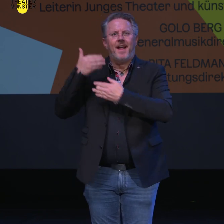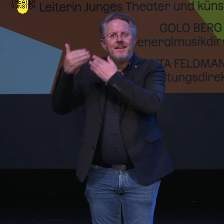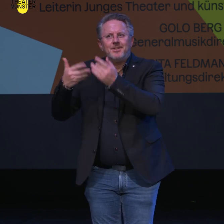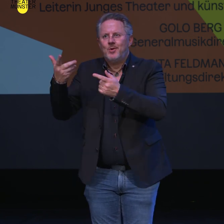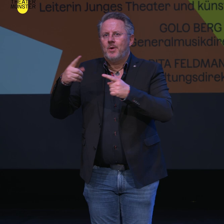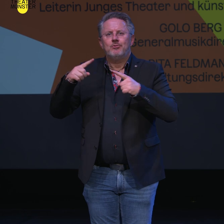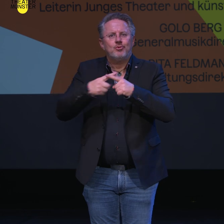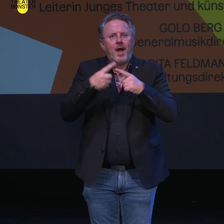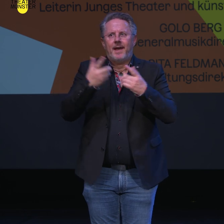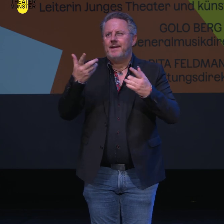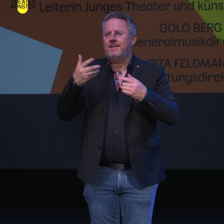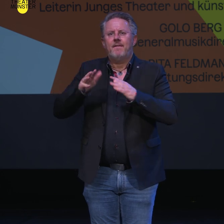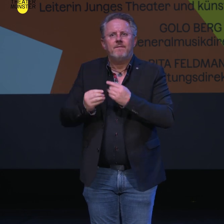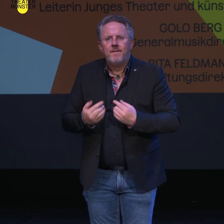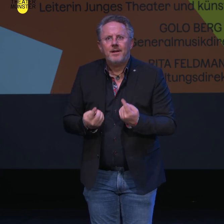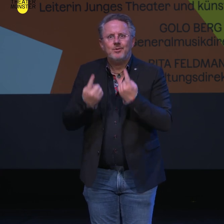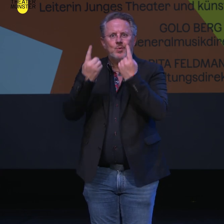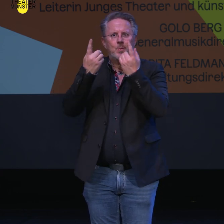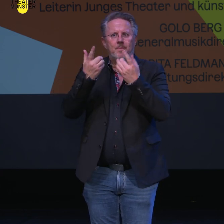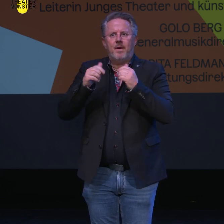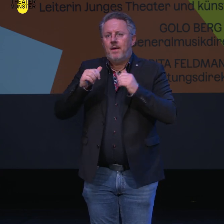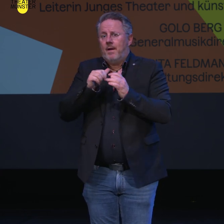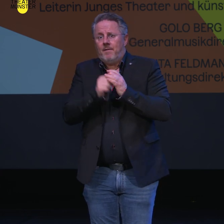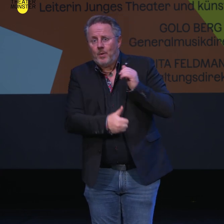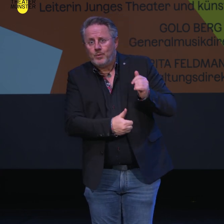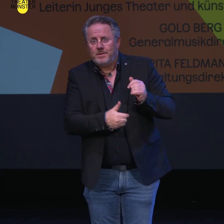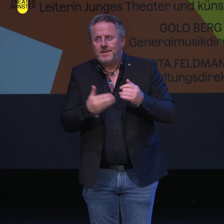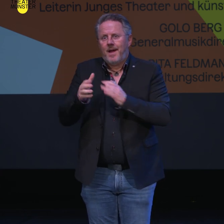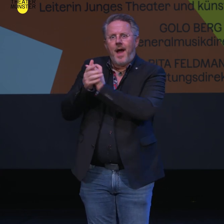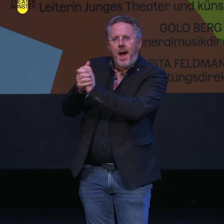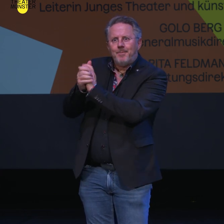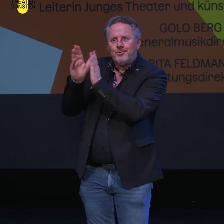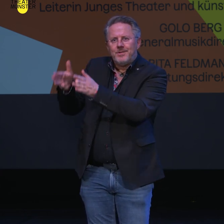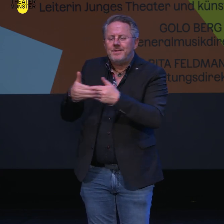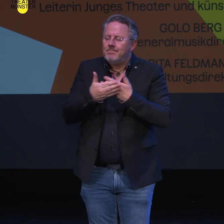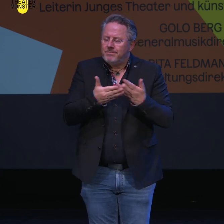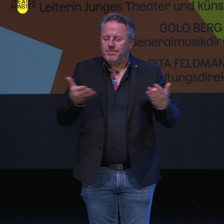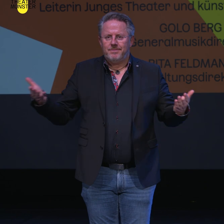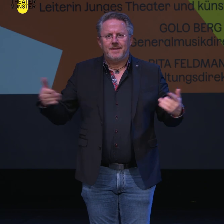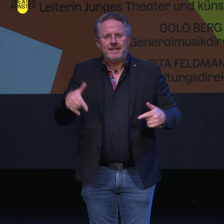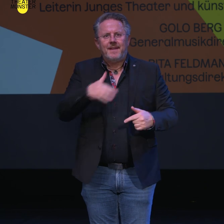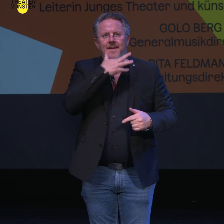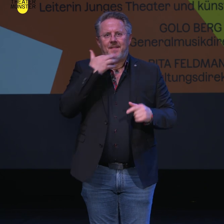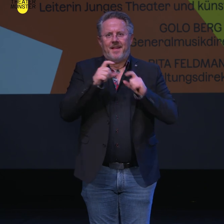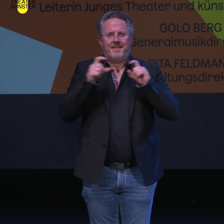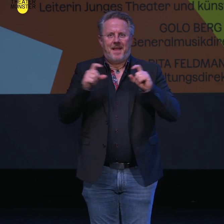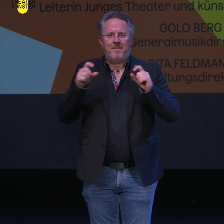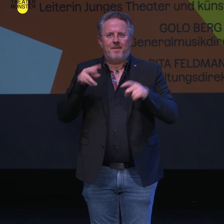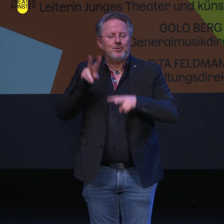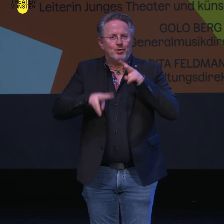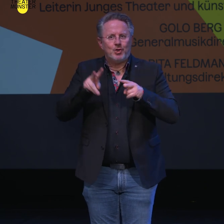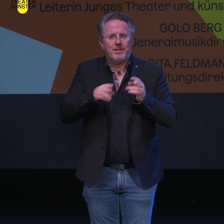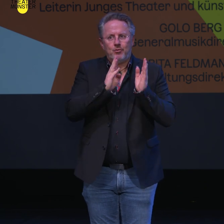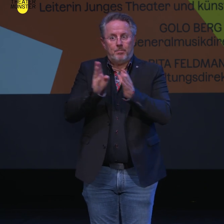Versöhnung, Wachstum, Entwicklung, Verlust und Abschied und viele weitere Facetten dieses Themas werden uns in den verschiedenen Sparten und